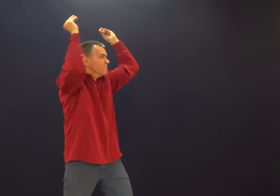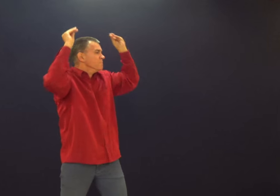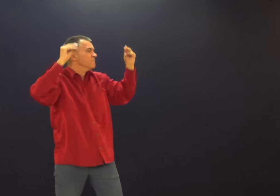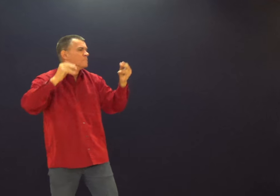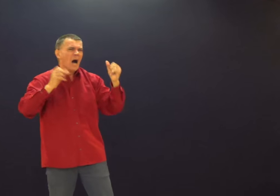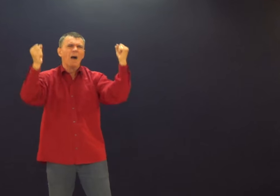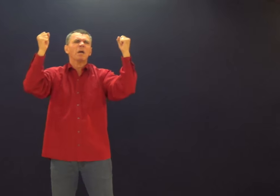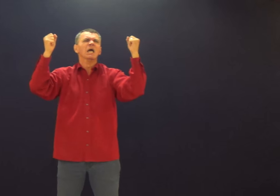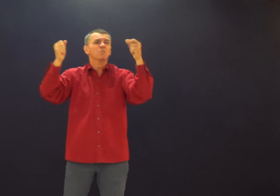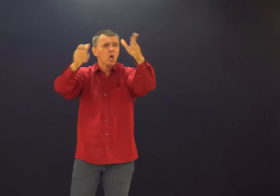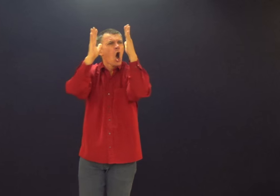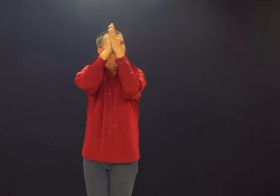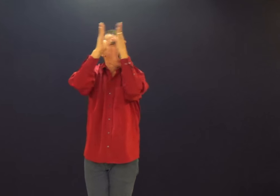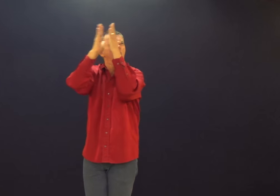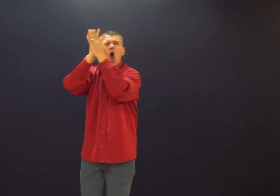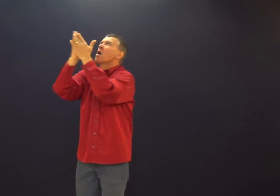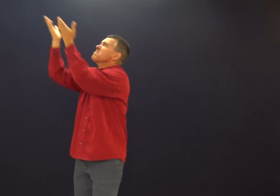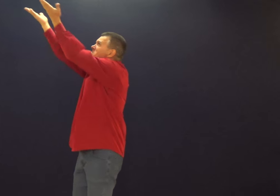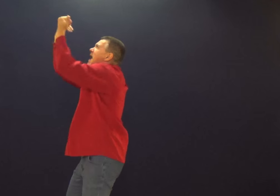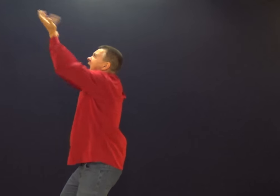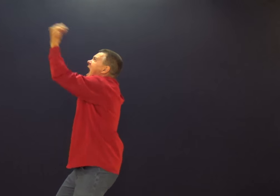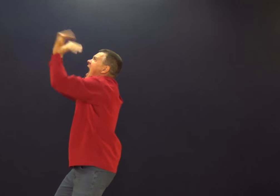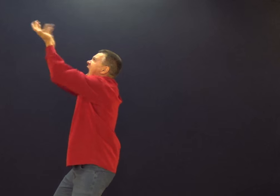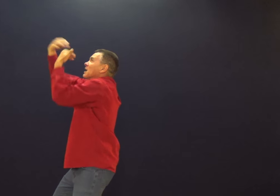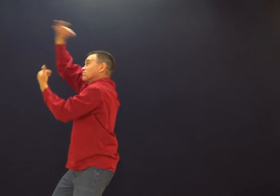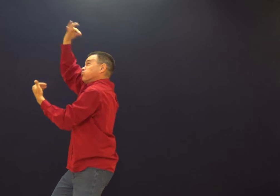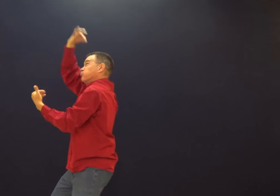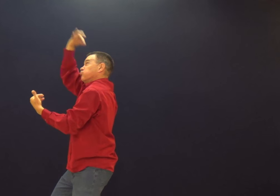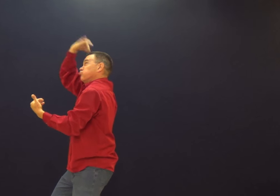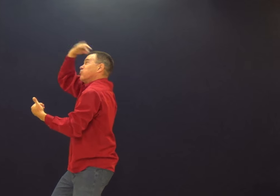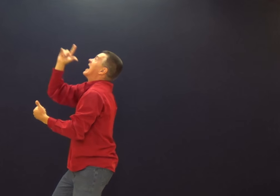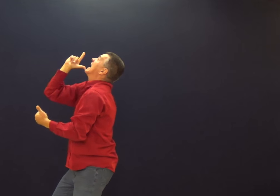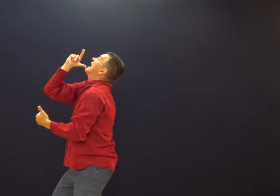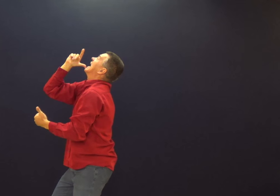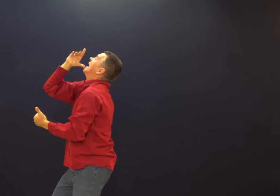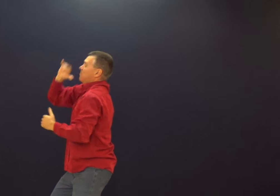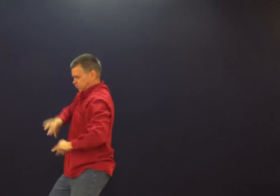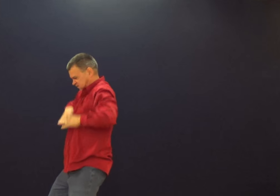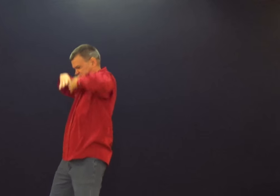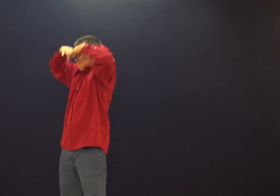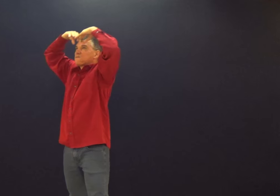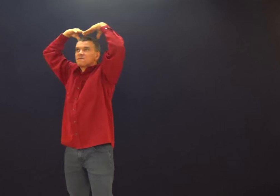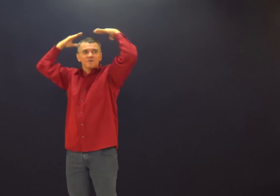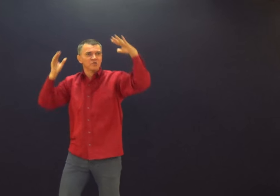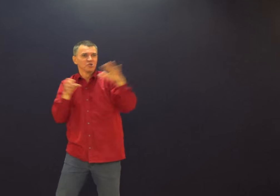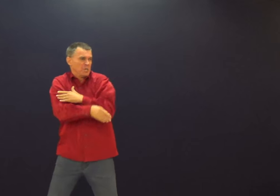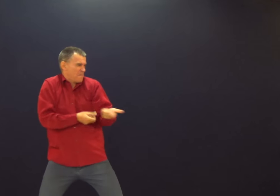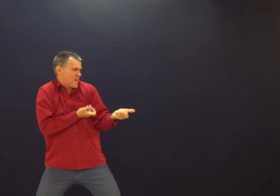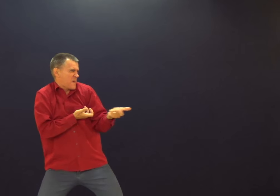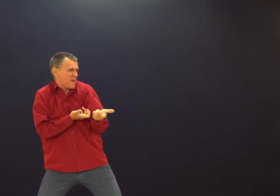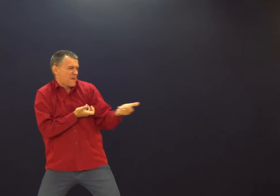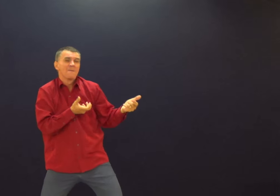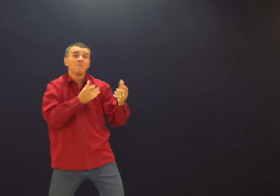E toda aquela vontade, aquele desejo acaba sumindo, acaba saindo de você.